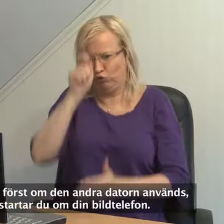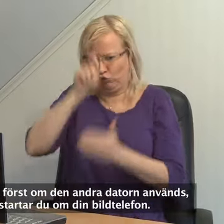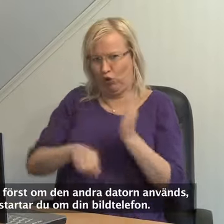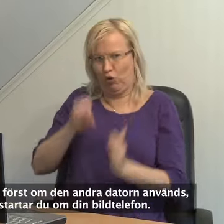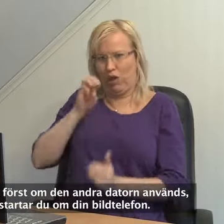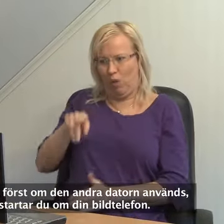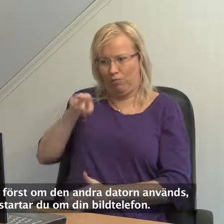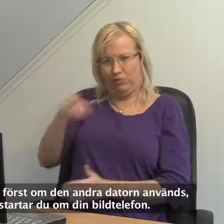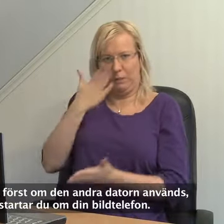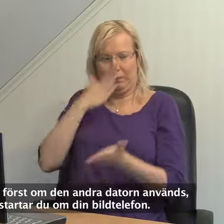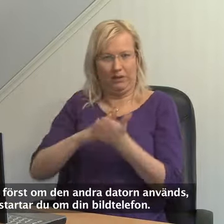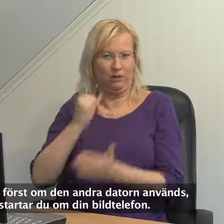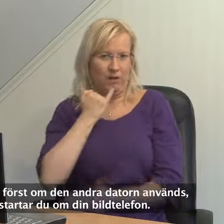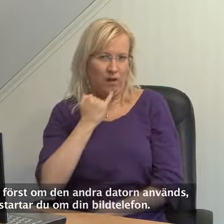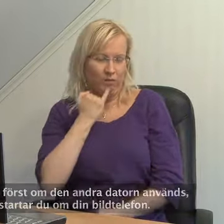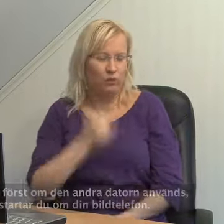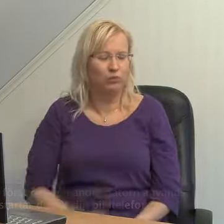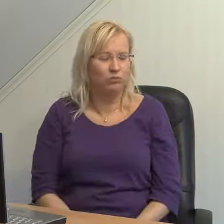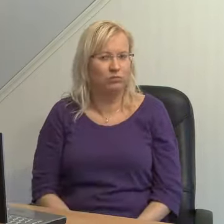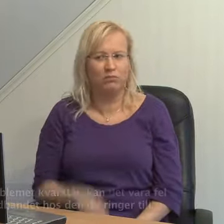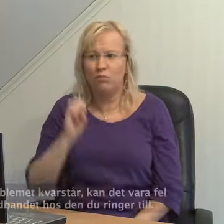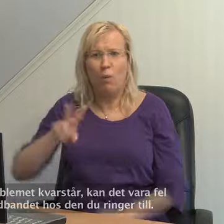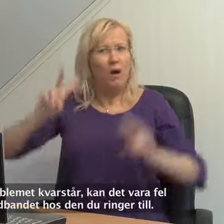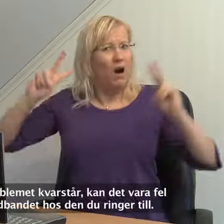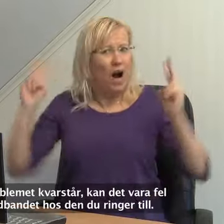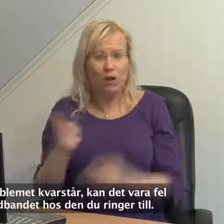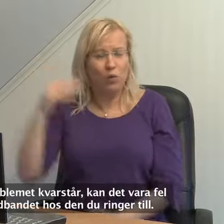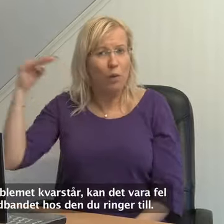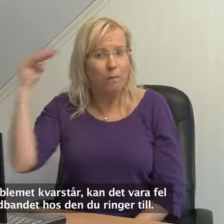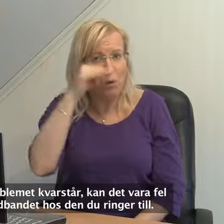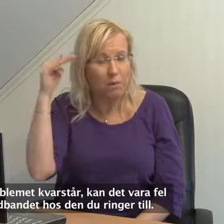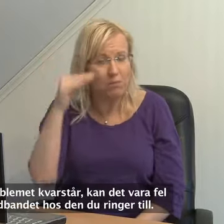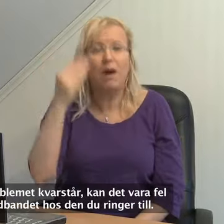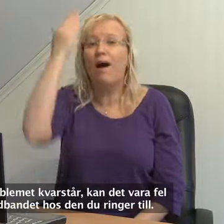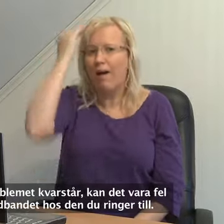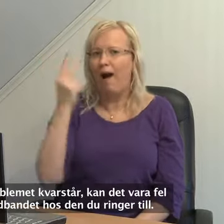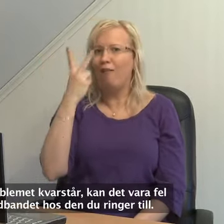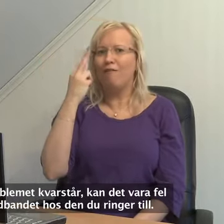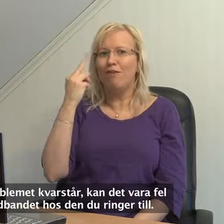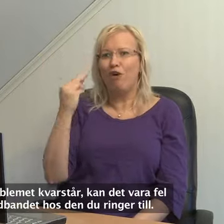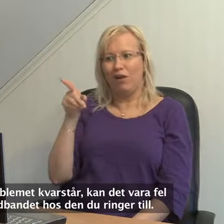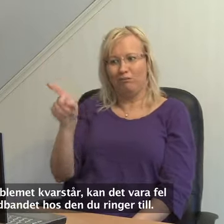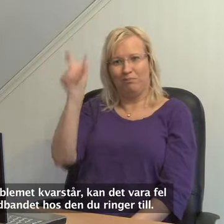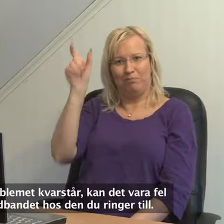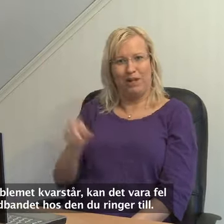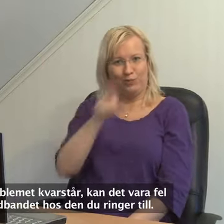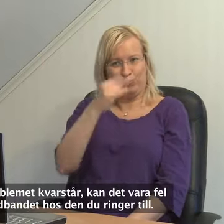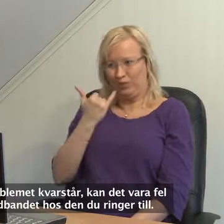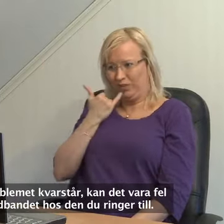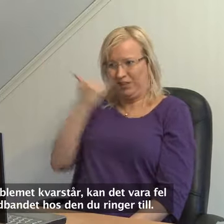Och sen startar du om din bildtelefon. Om problemet ändå kvarstår så kan det faktiskt vara fel i bredbandet hos den